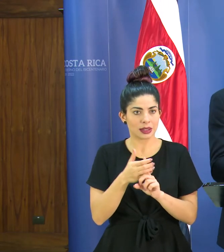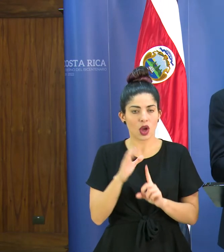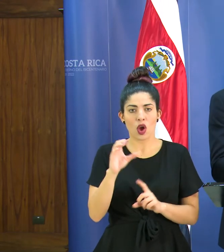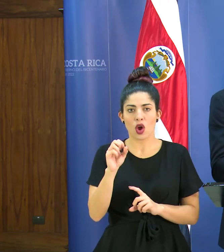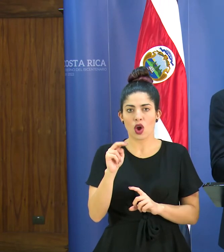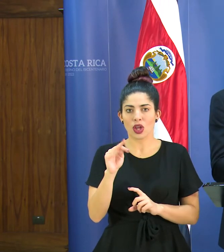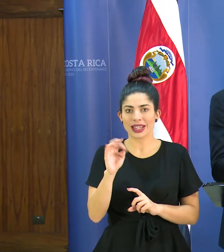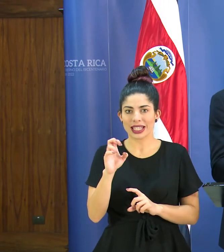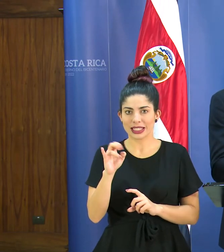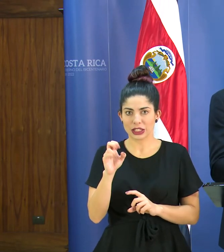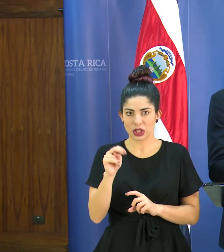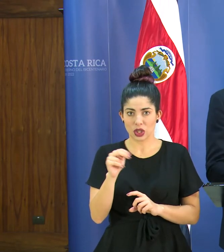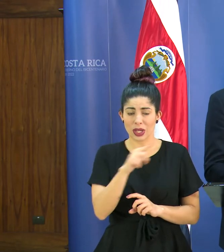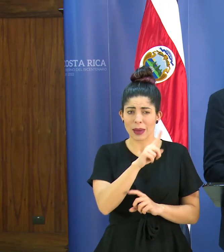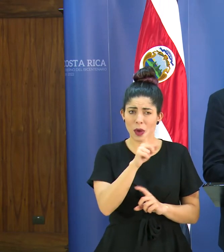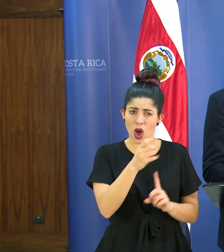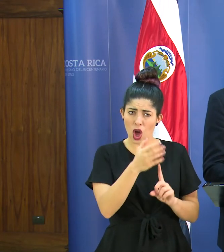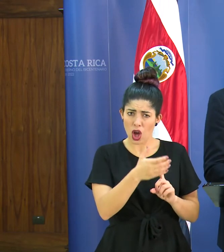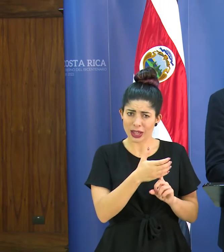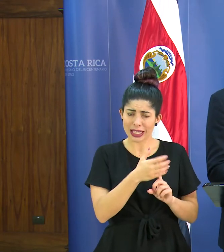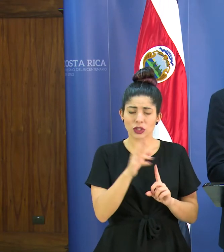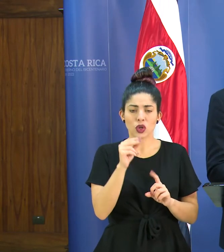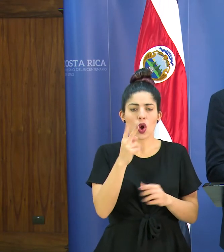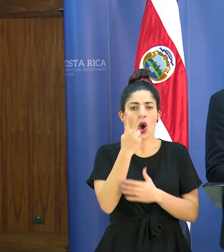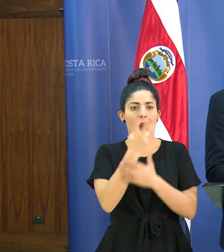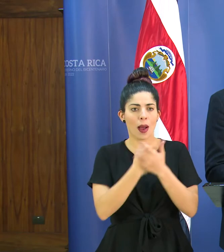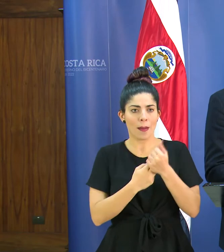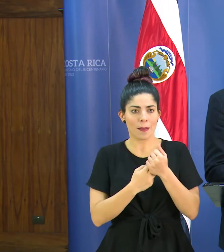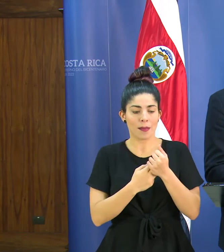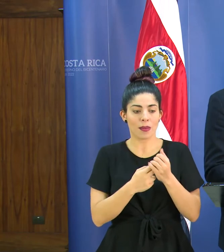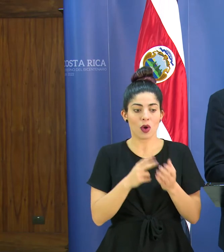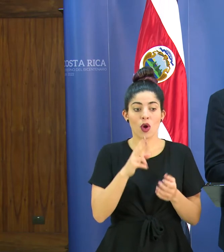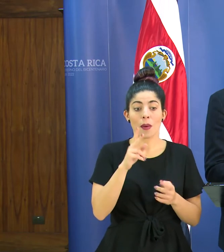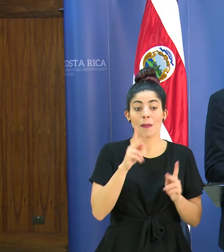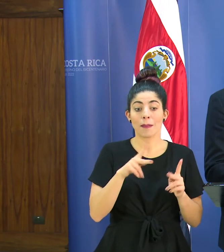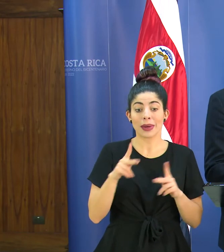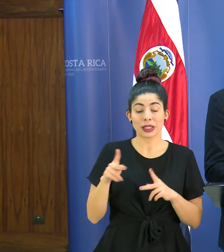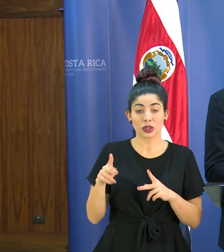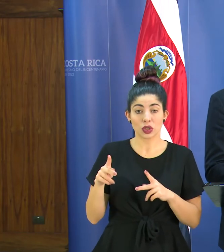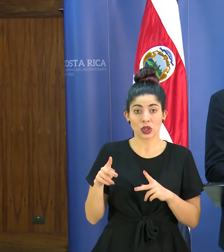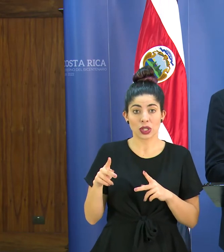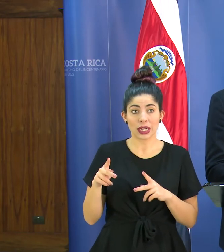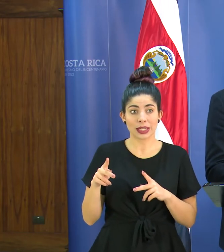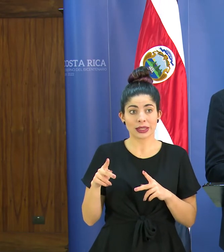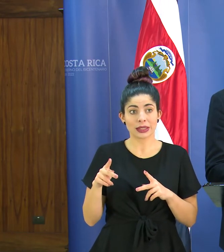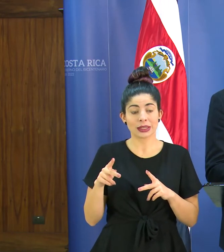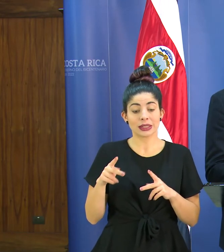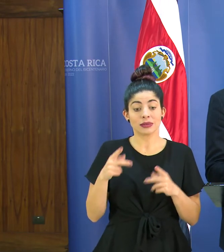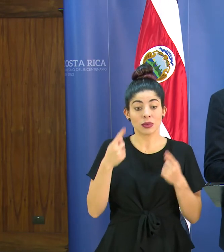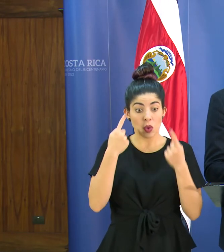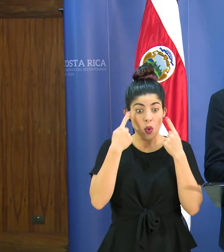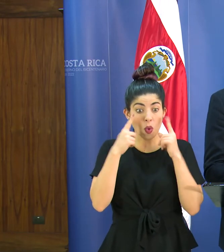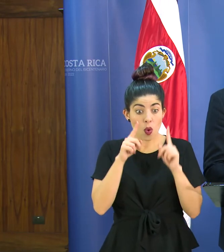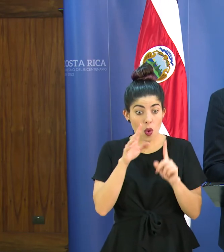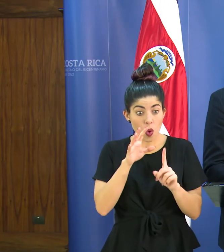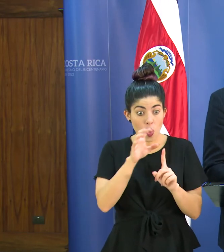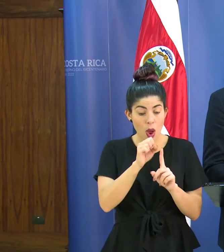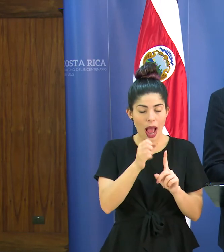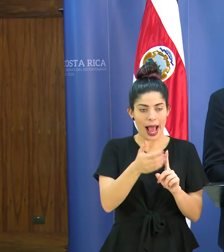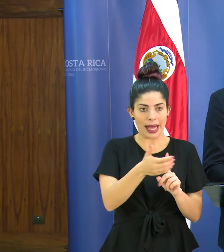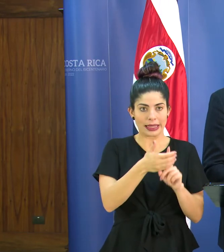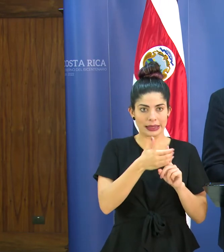es combinada porque no vamos a dejar de contener los casos que que logremos detectar